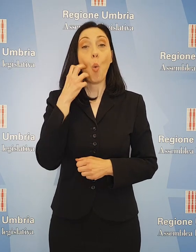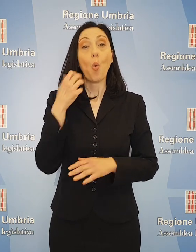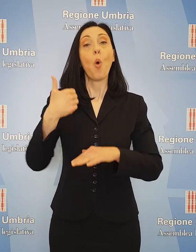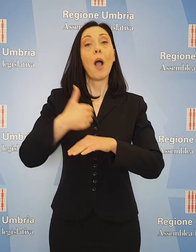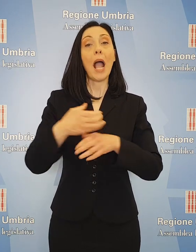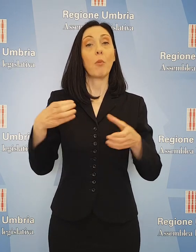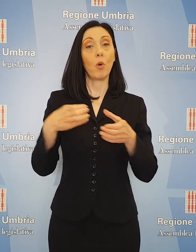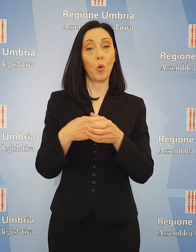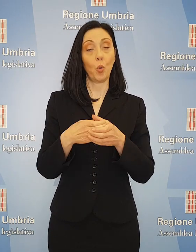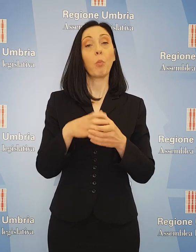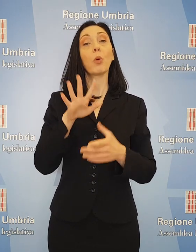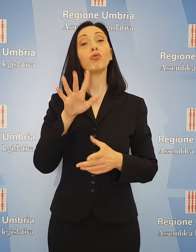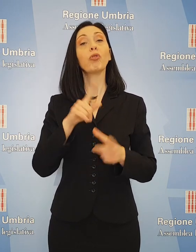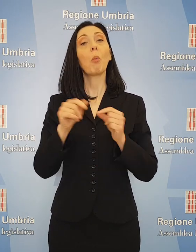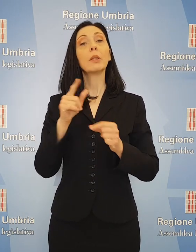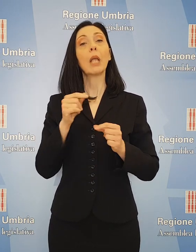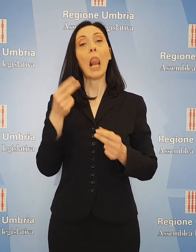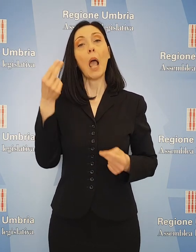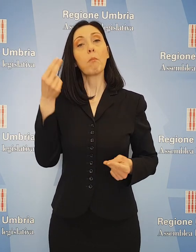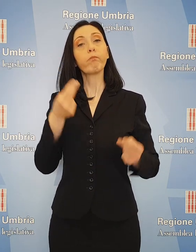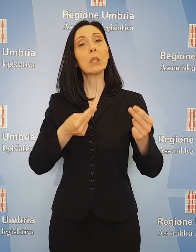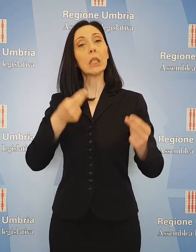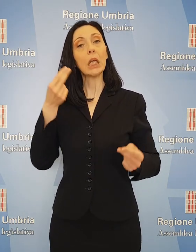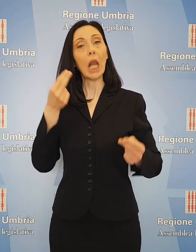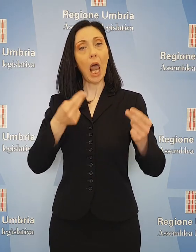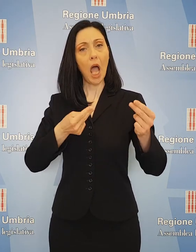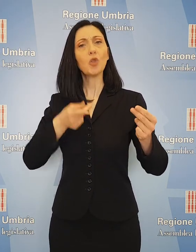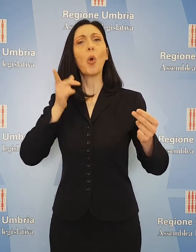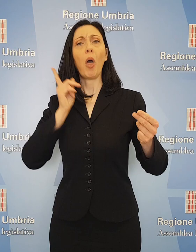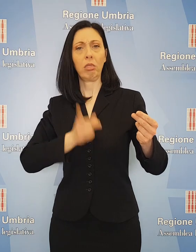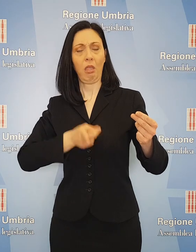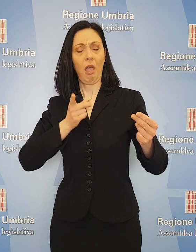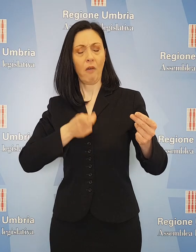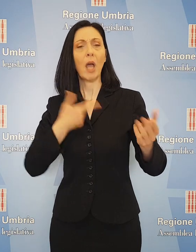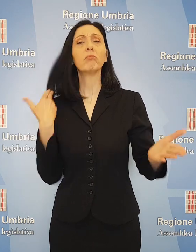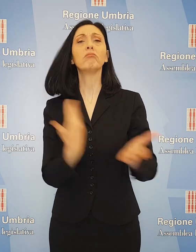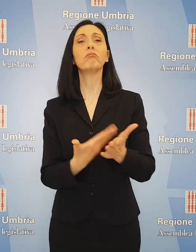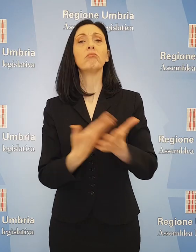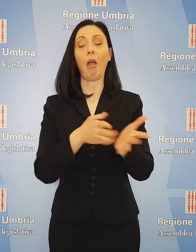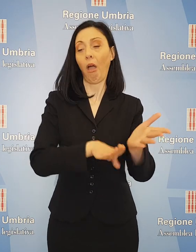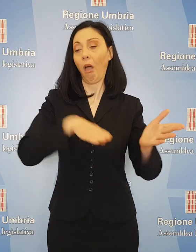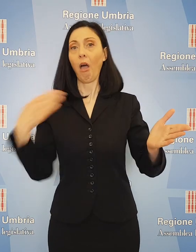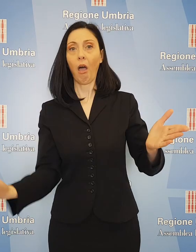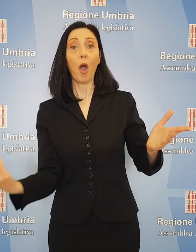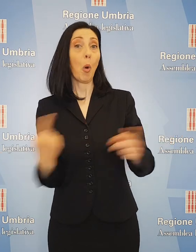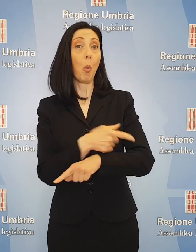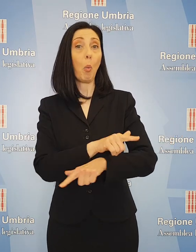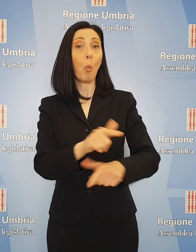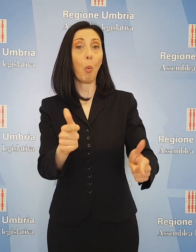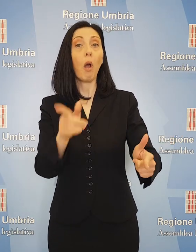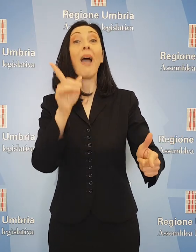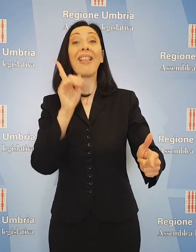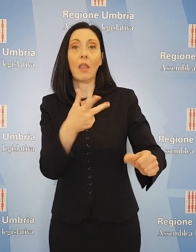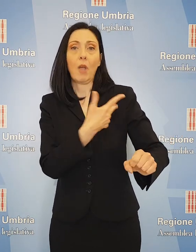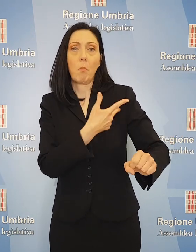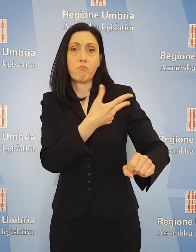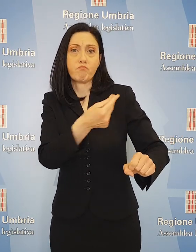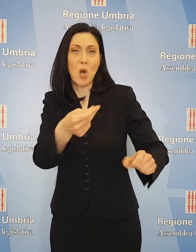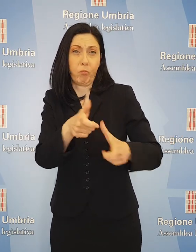capogruppo del Movimento 5 Stelle, il bilancio dovrebbe essere la dimostrazione di un netto cambiamento che invece non c'è. Dobbiamo potenziare